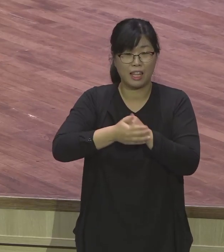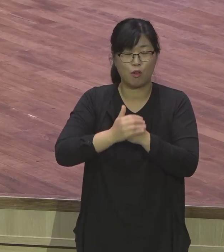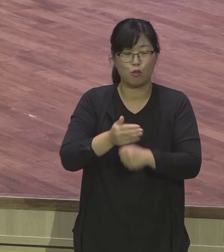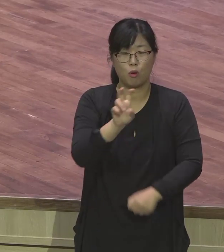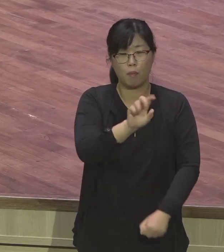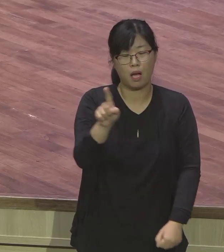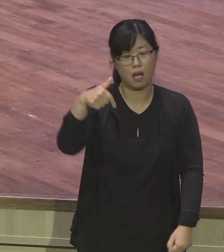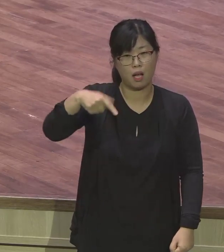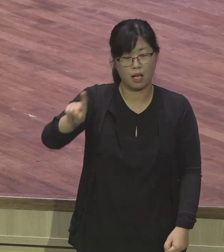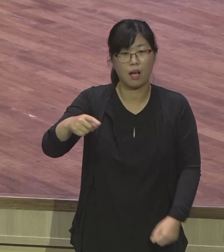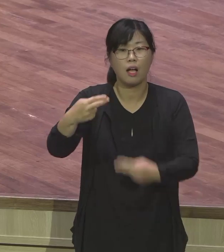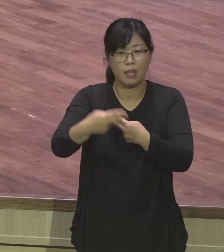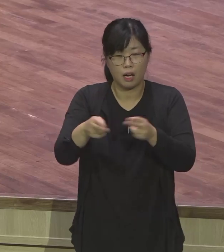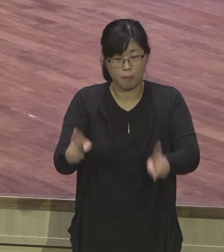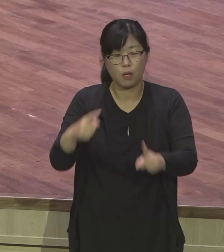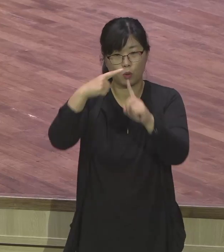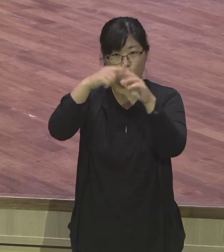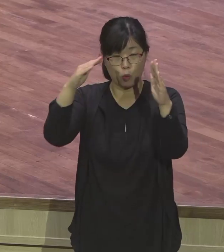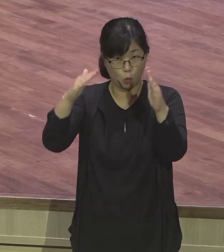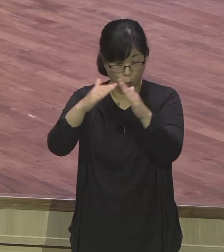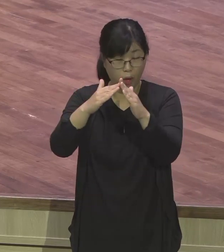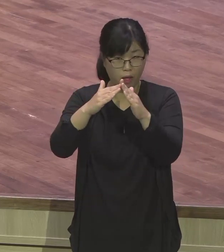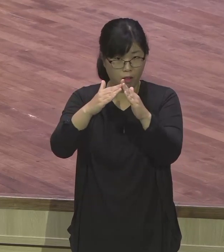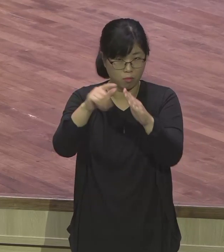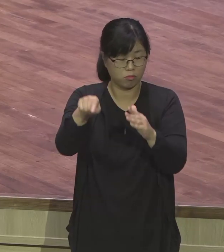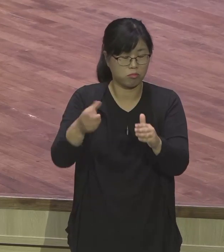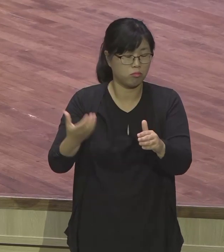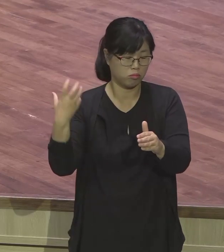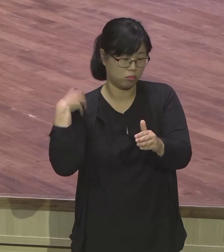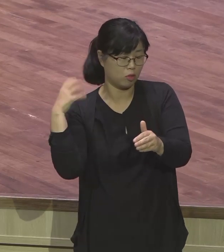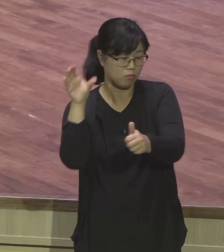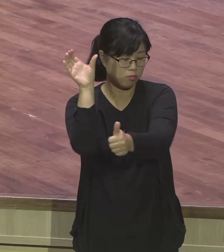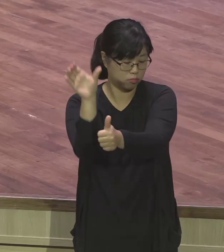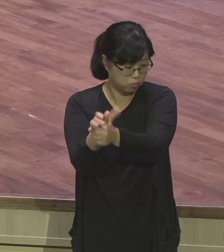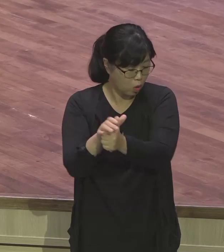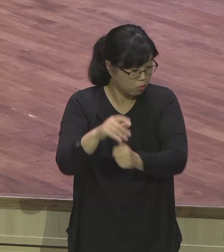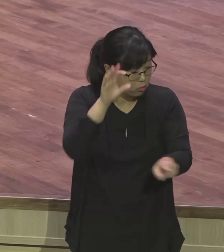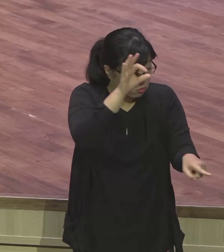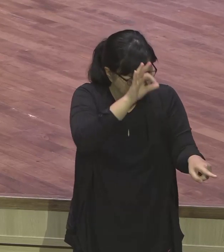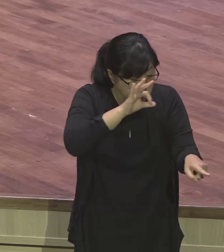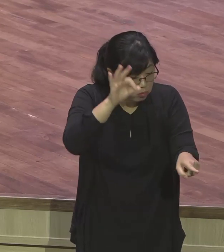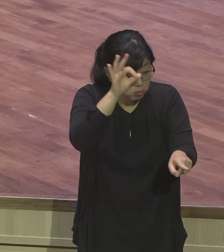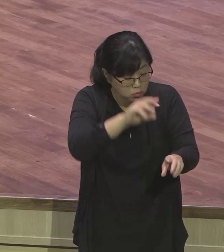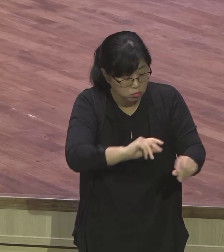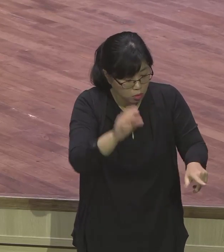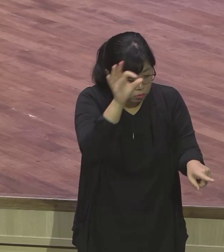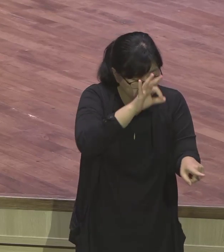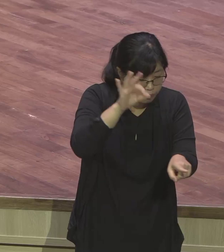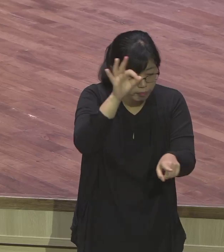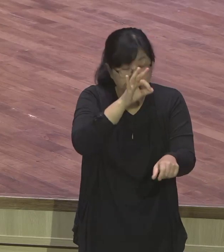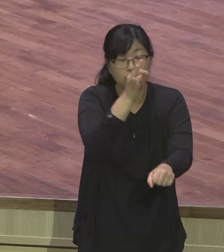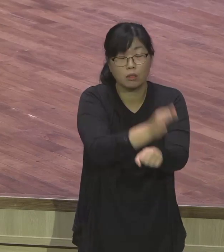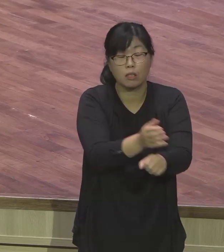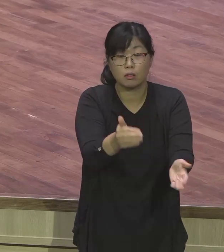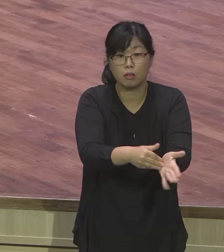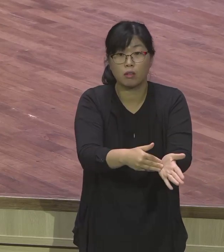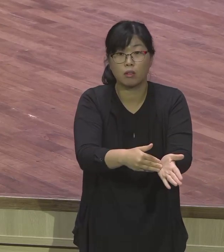한 천명 될랑은 모르겠는데, 그런데, 그렇게 지금 맹박을, 아홉 명이나 받았어요. 그리고 한 20명의 맹박을,